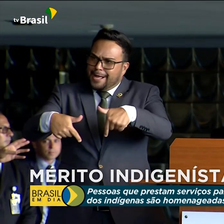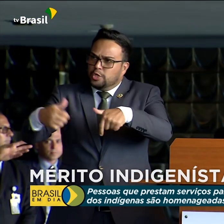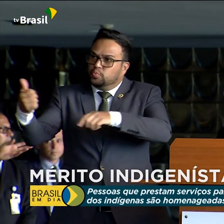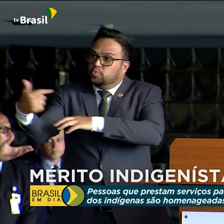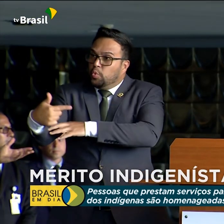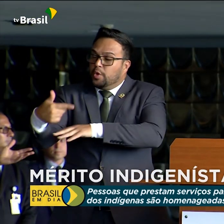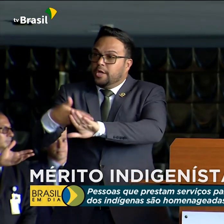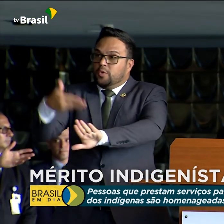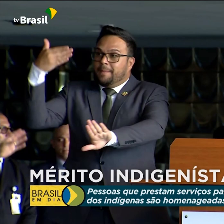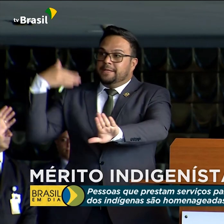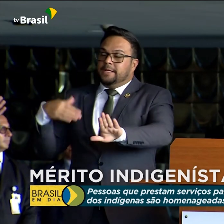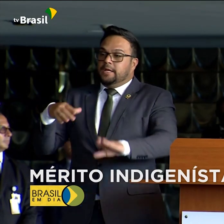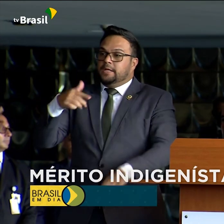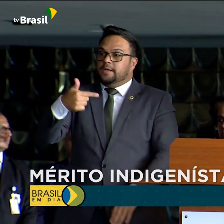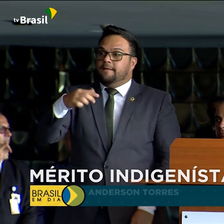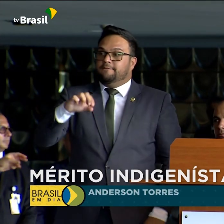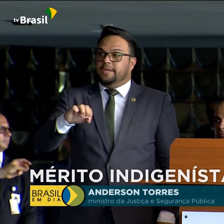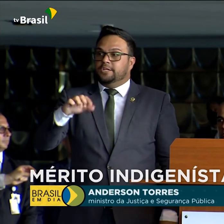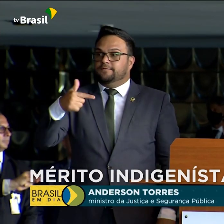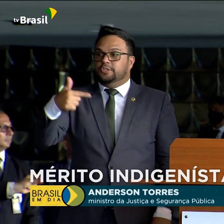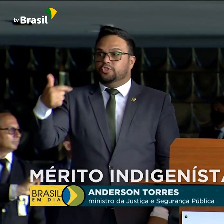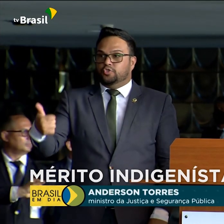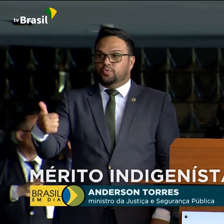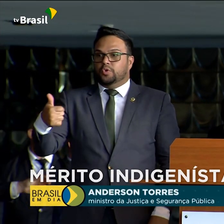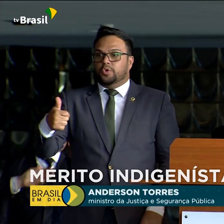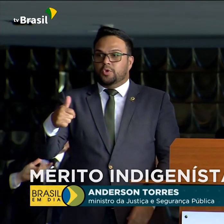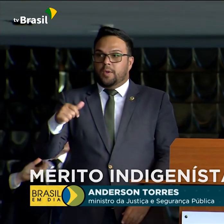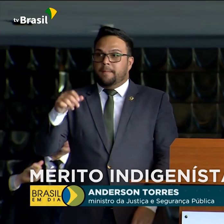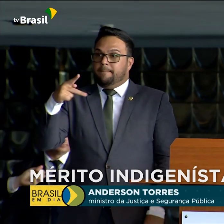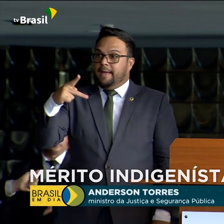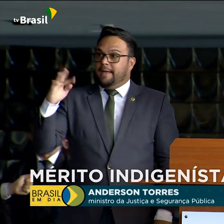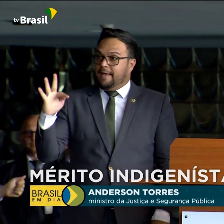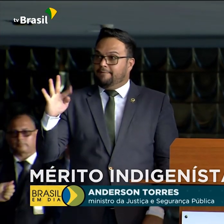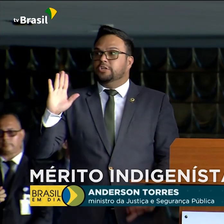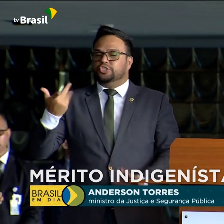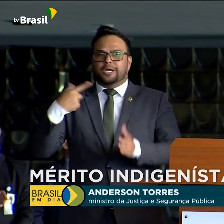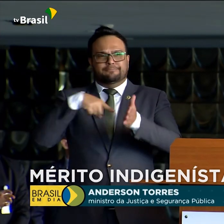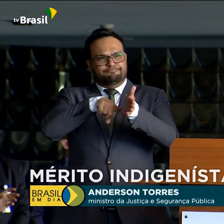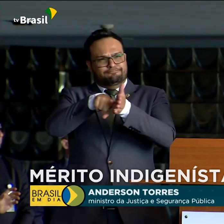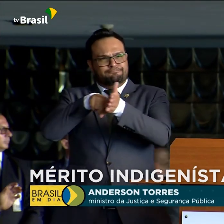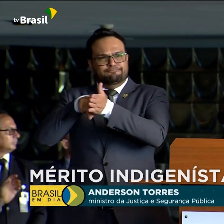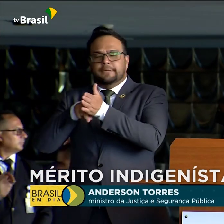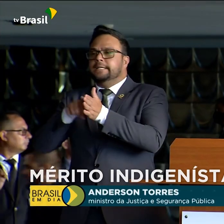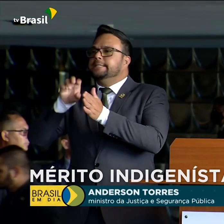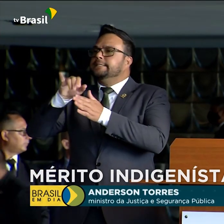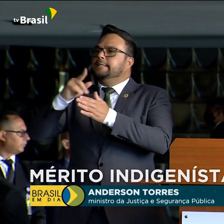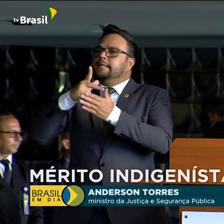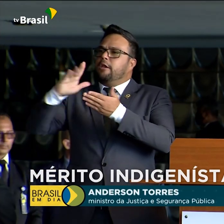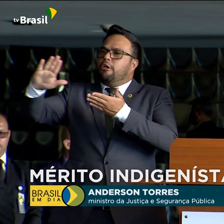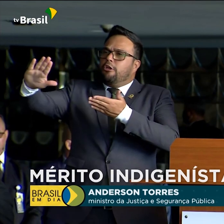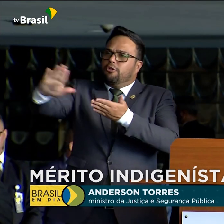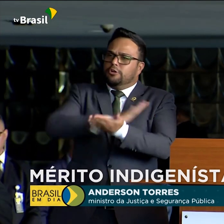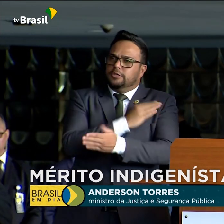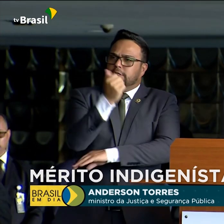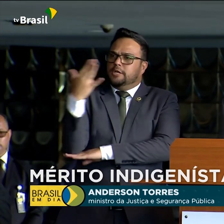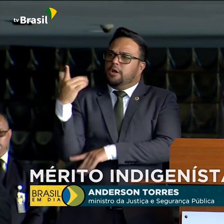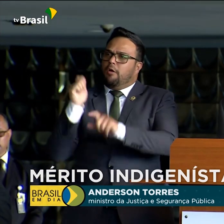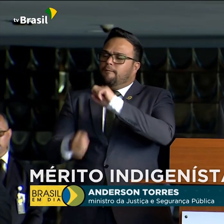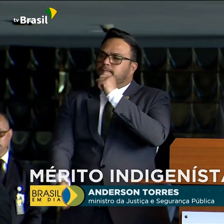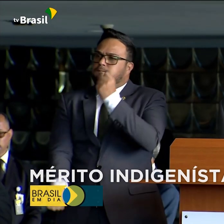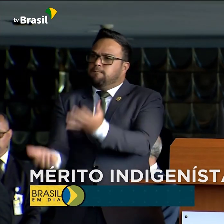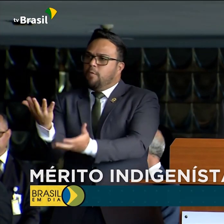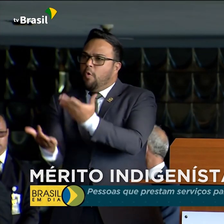2021, a Polícia Federal realizou inúmeras operações no combate ao garimpo ilegal, ao desmatamento, queimadas,